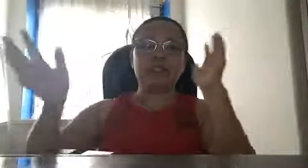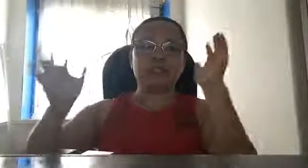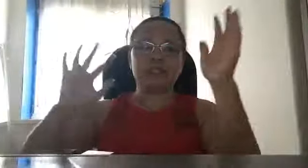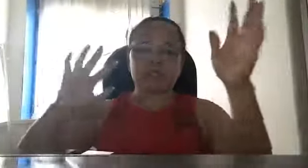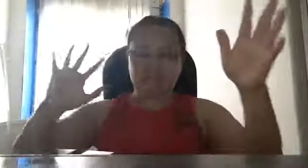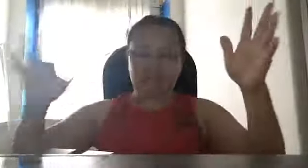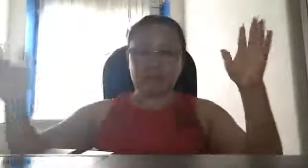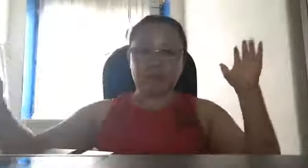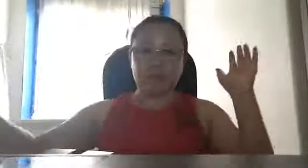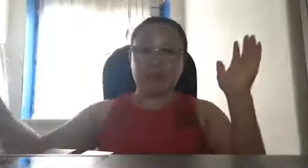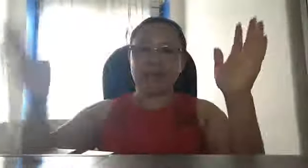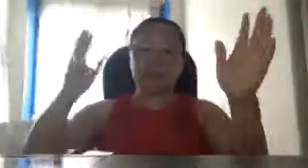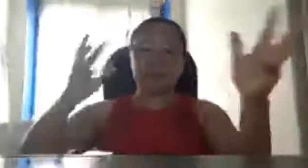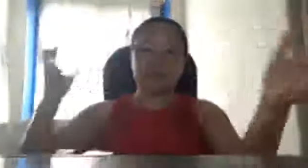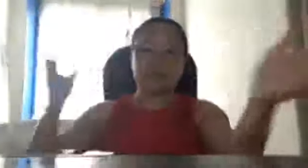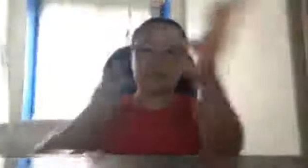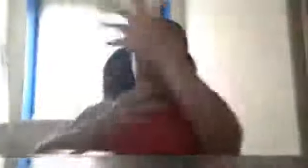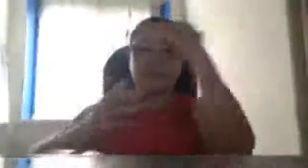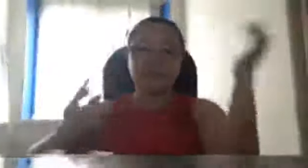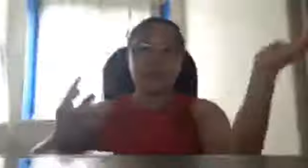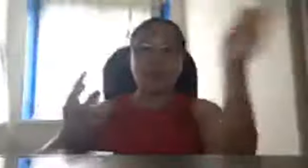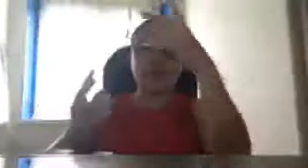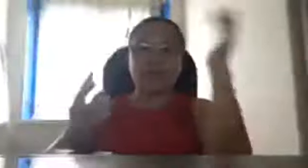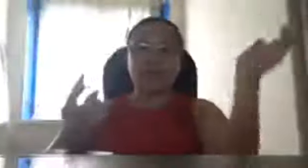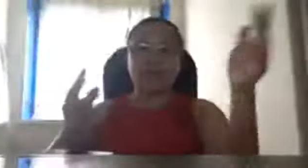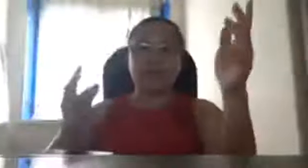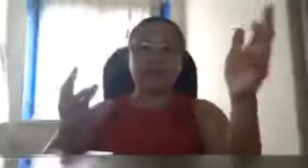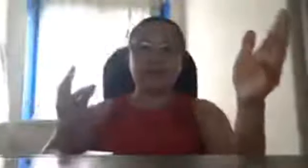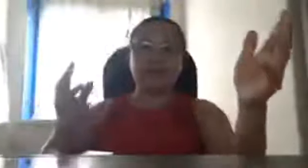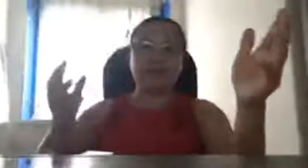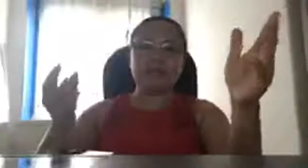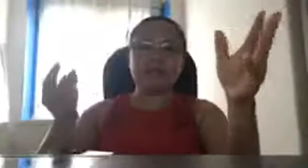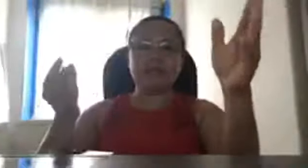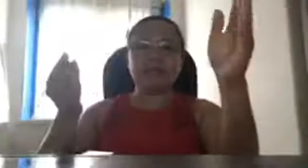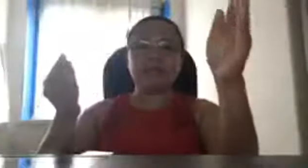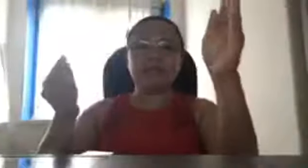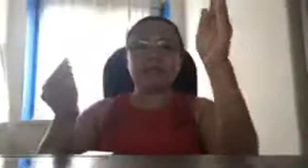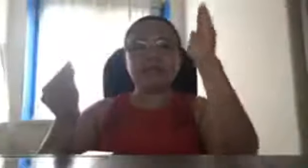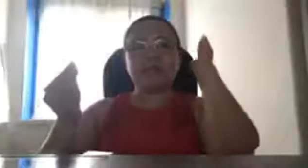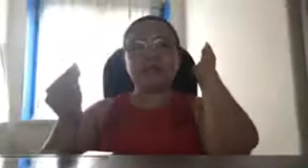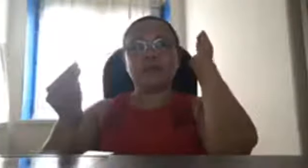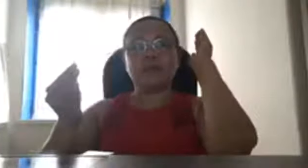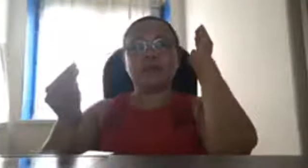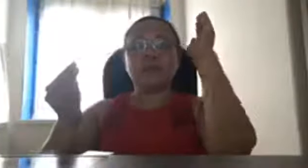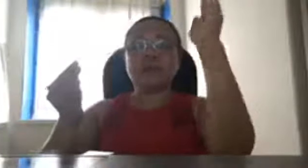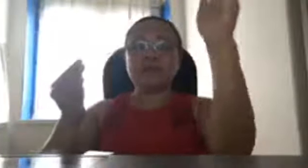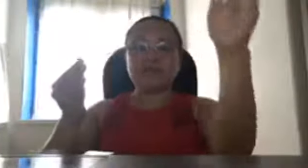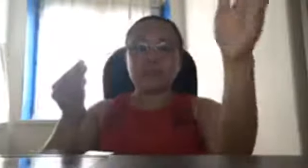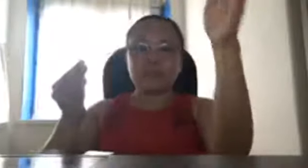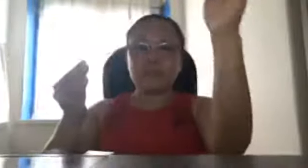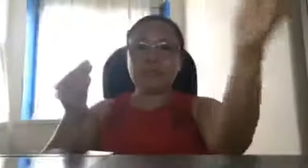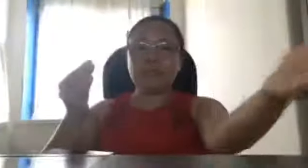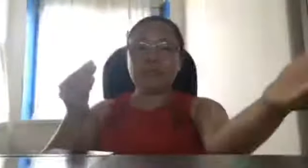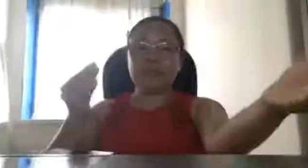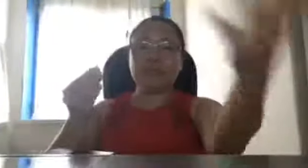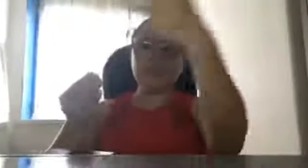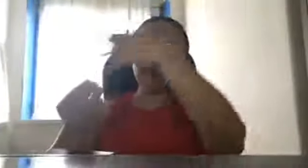transportation by train the entire Philippines so one day pwede na makarating sa